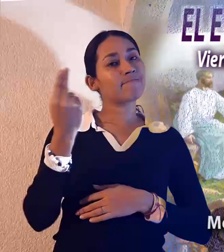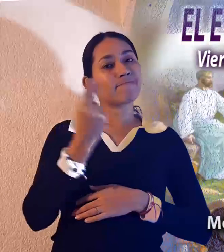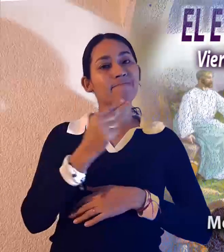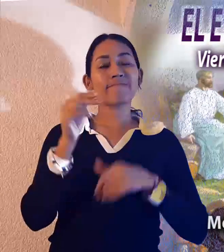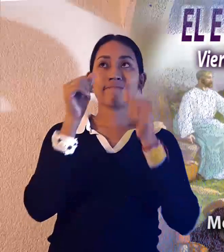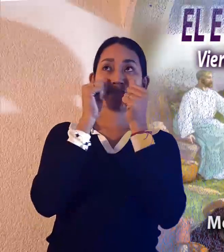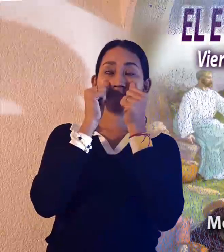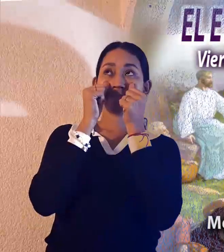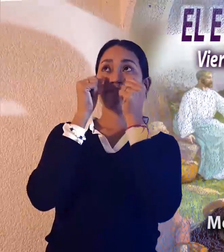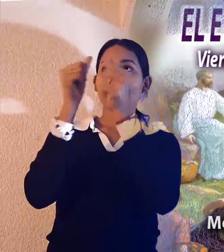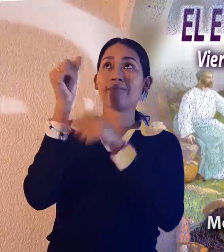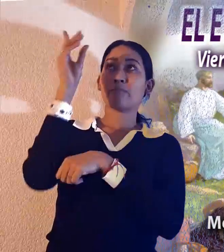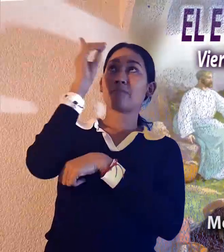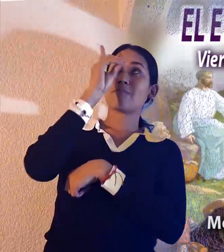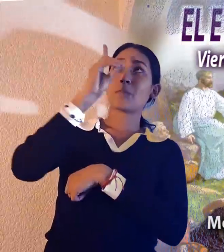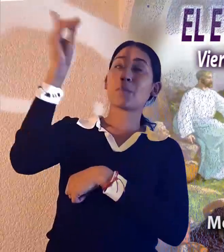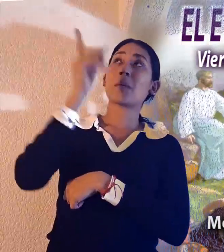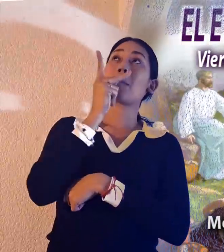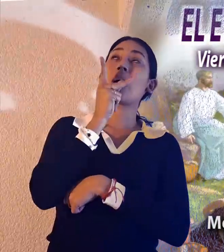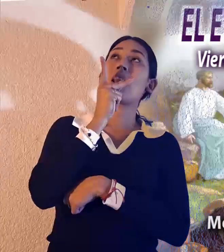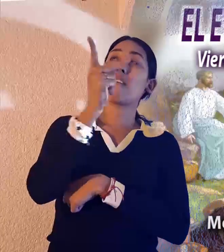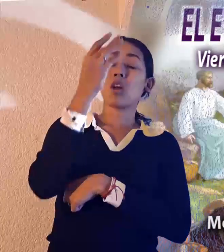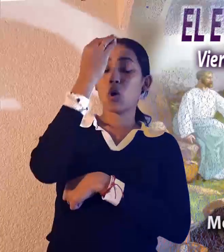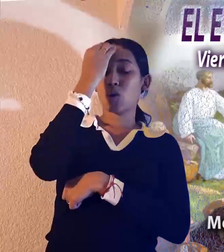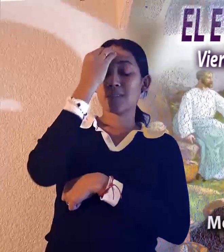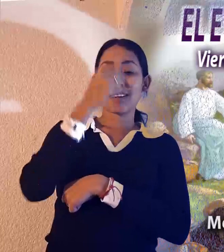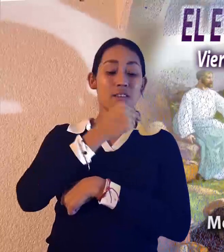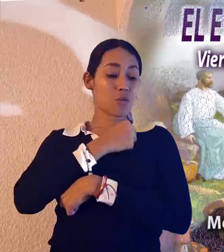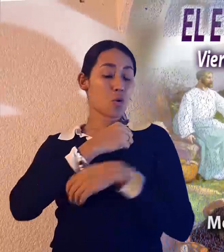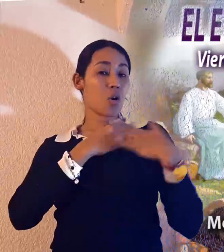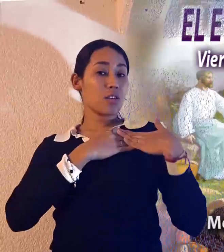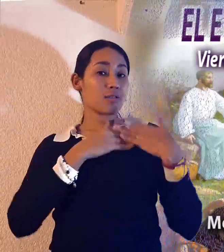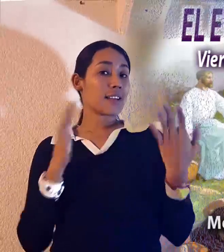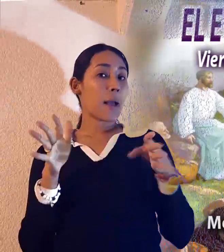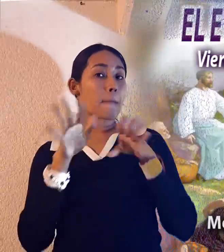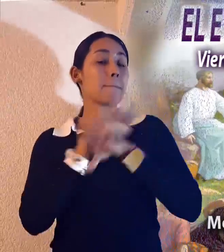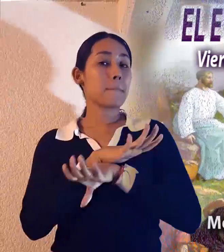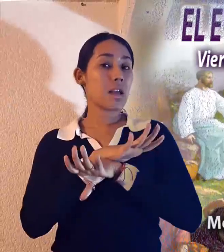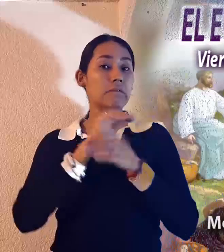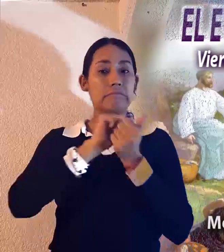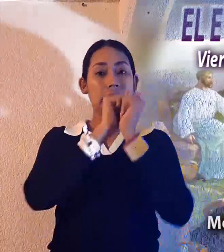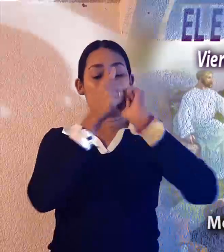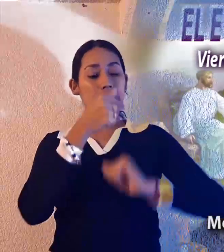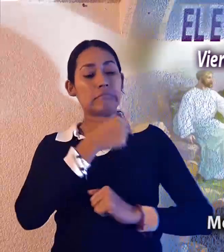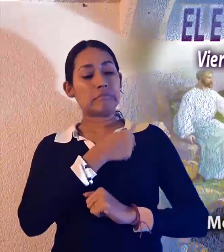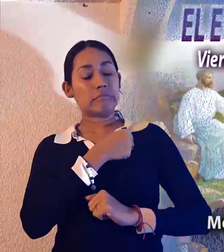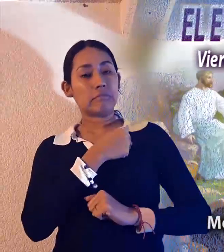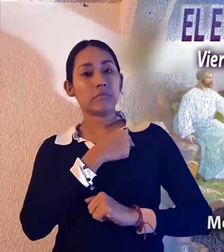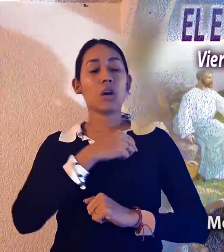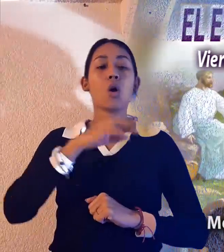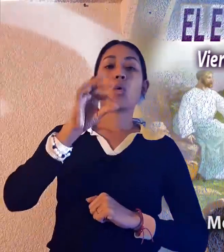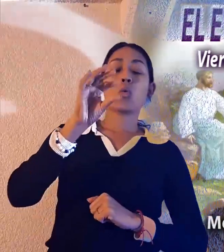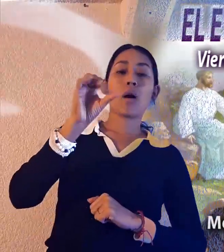atentamente la palabra y cambiemos nuestro corazón. En el tiempo de